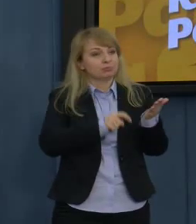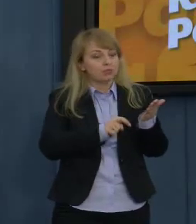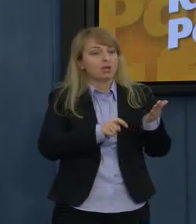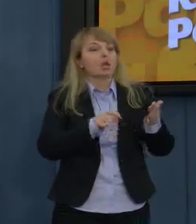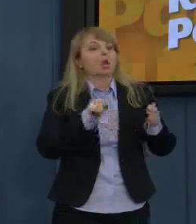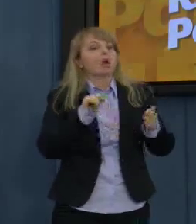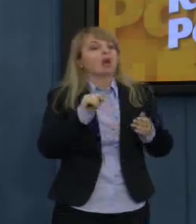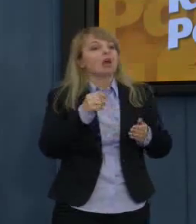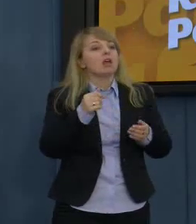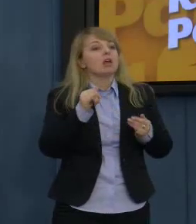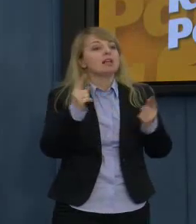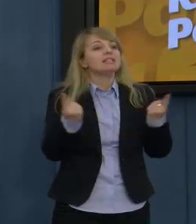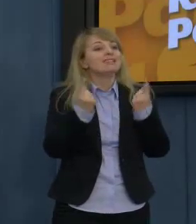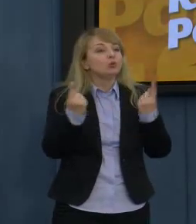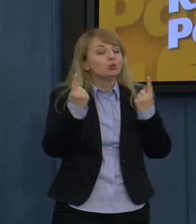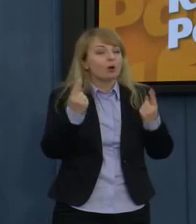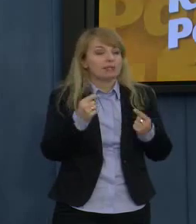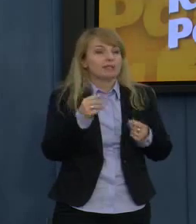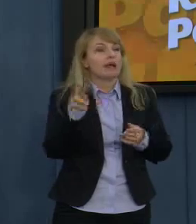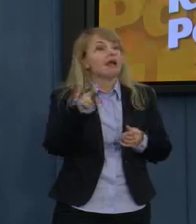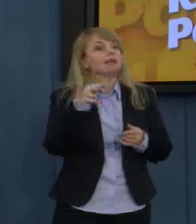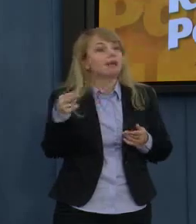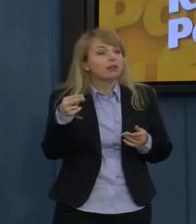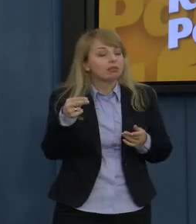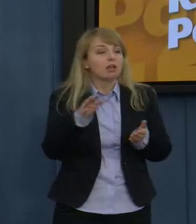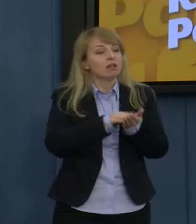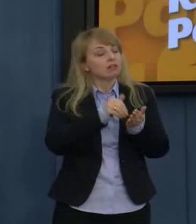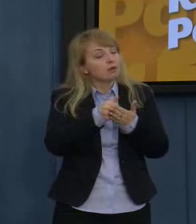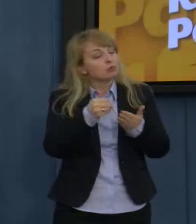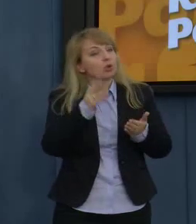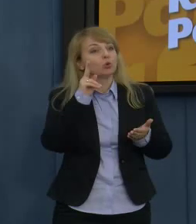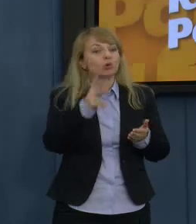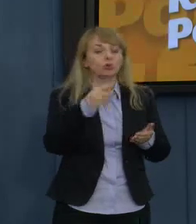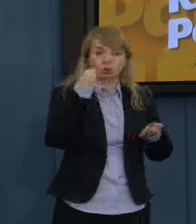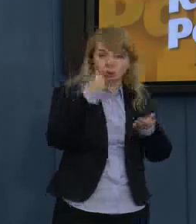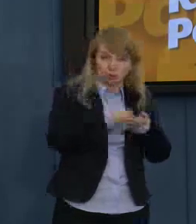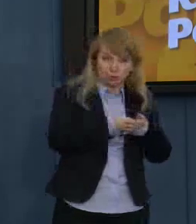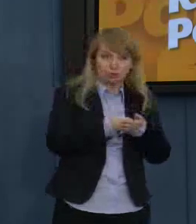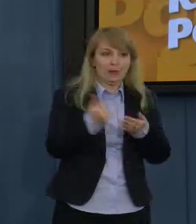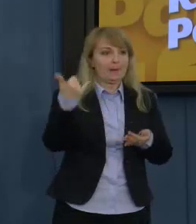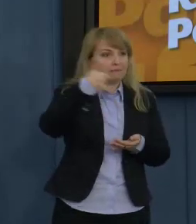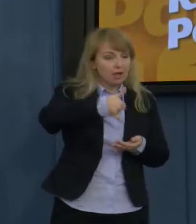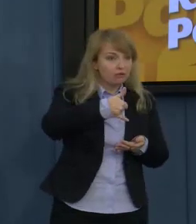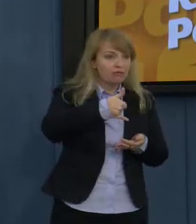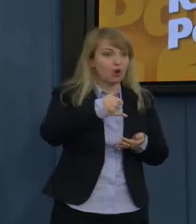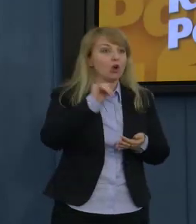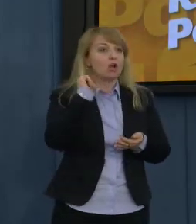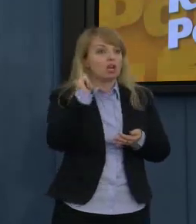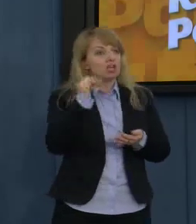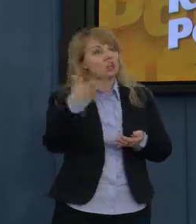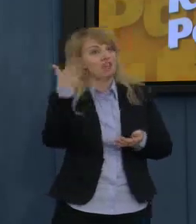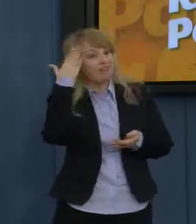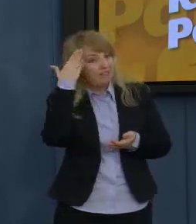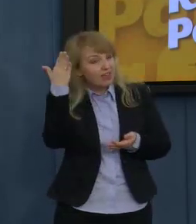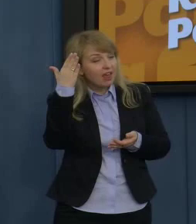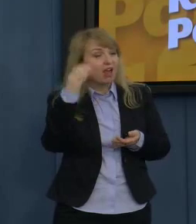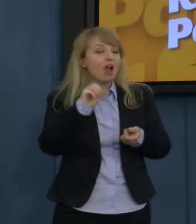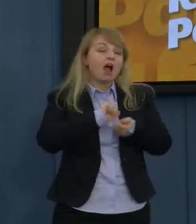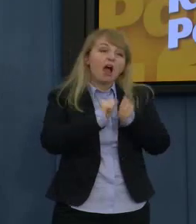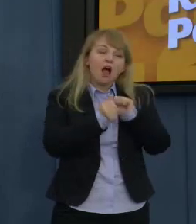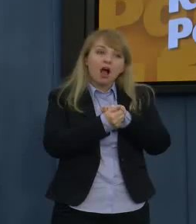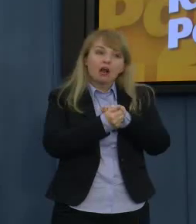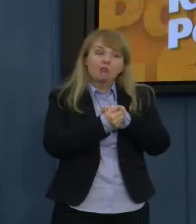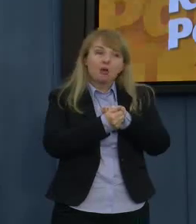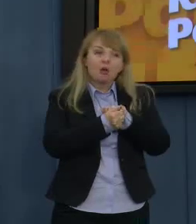Mianowicie jest tam napisane, że tylko wtedy, kiedy nabywca, czyli kiedy kupujący, wiedział albo mógł mieć uzasadnione podejrzenia,